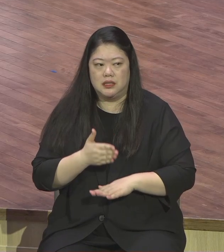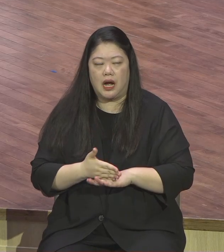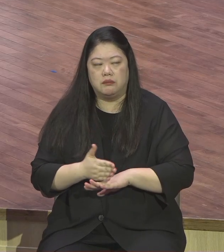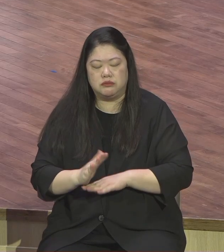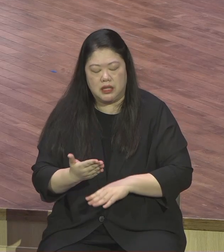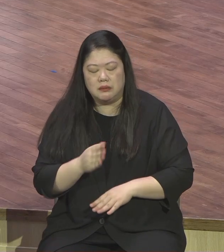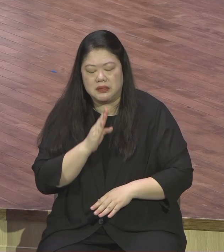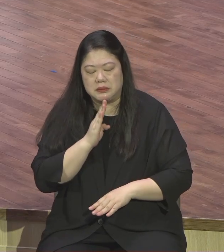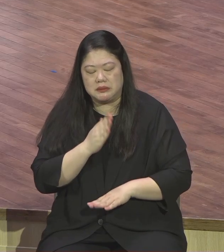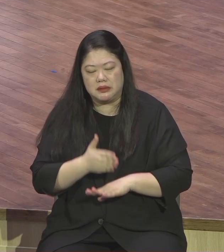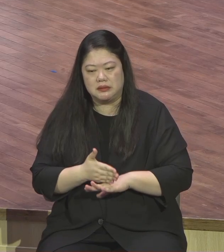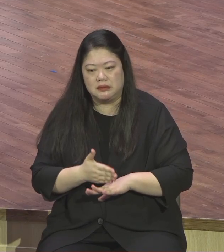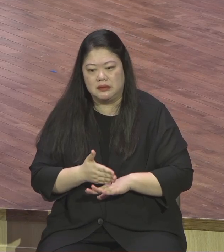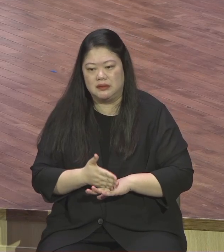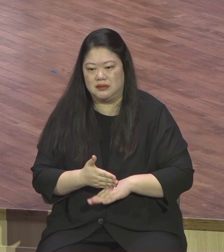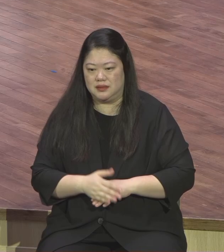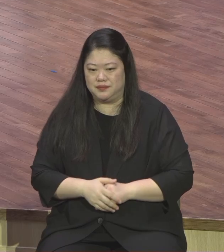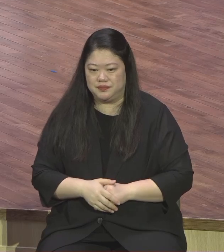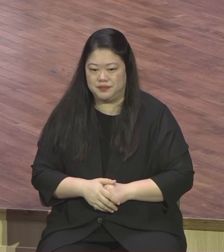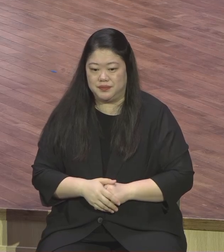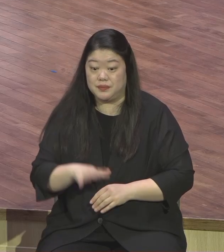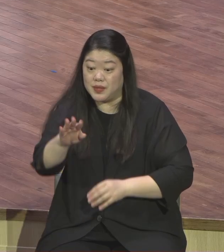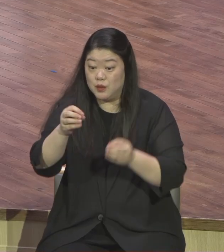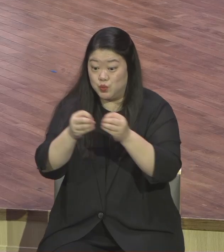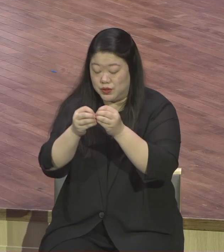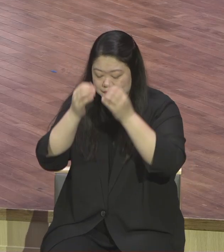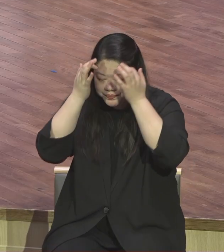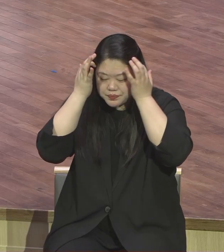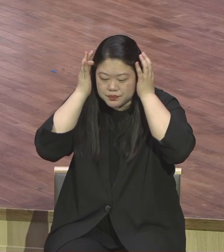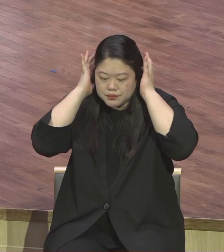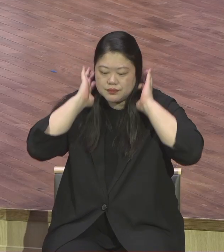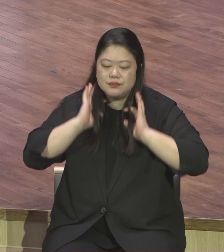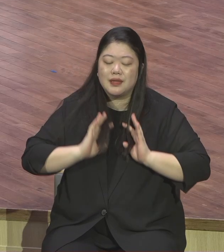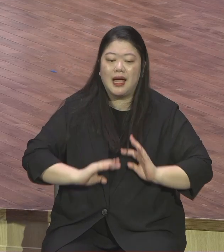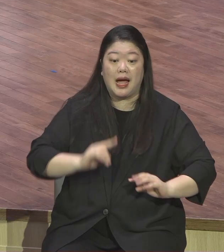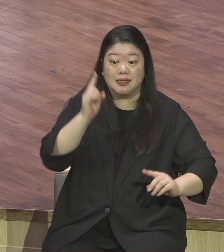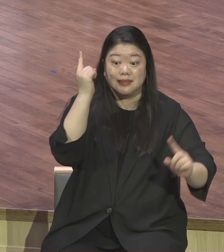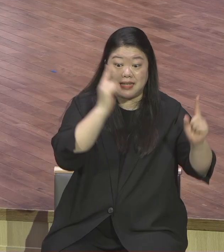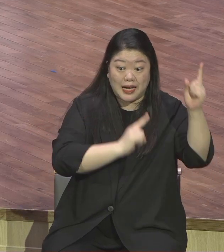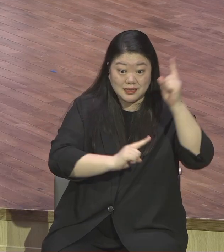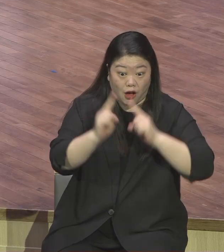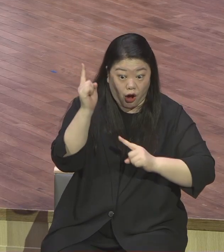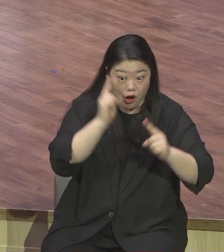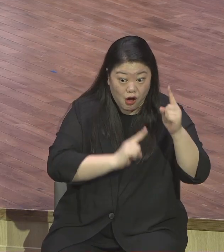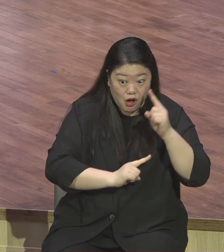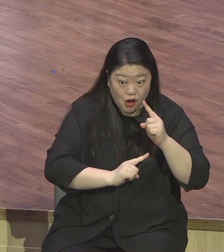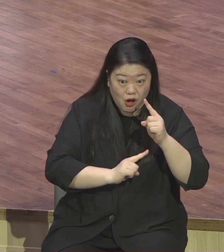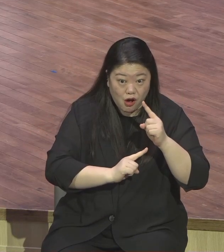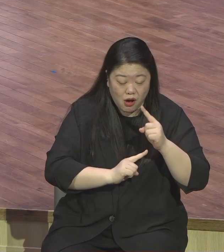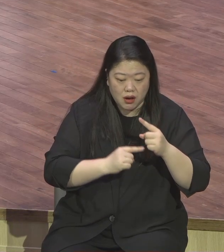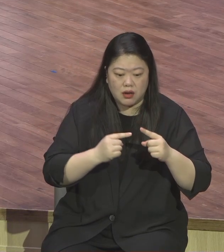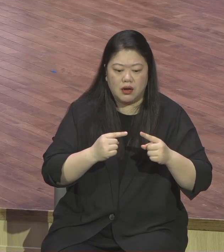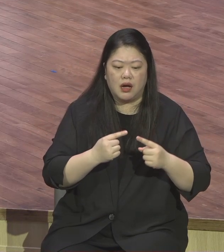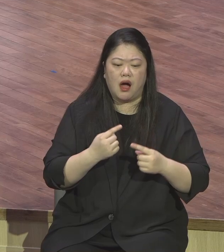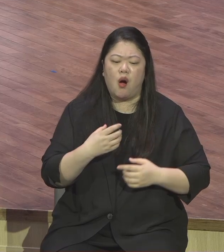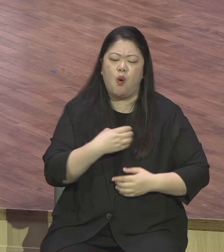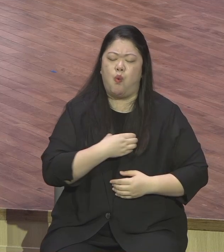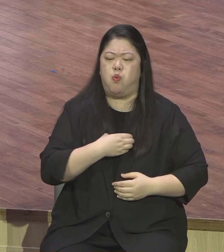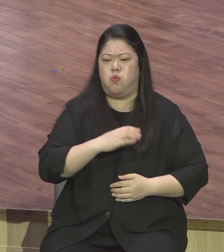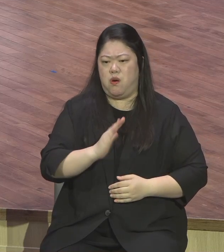체질 되라 이런 말이 있습니다 상처는 패인 고통이 될 수 있고 개인 유익이 될